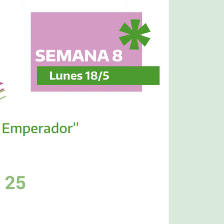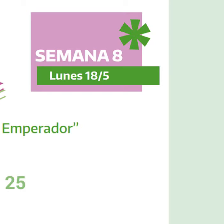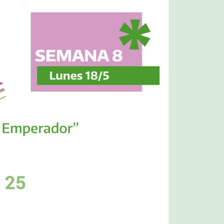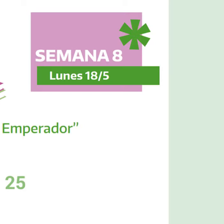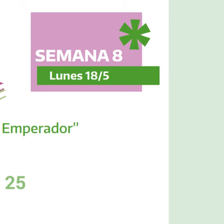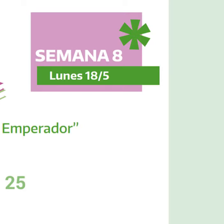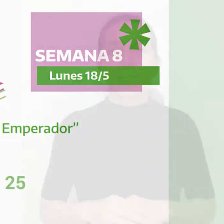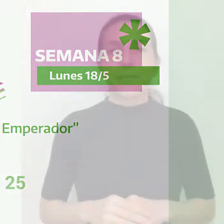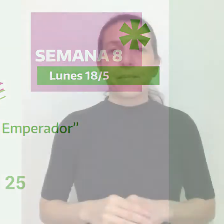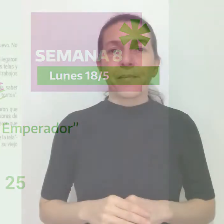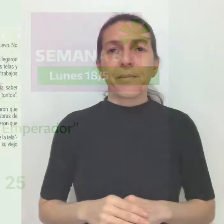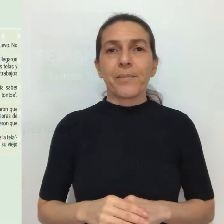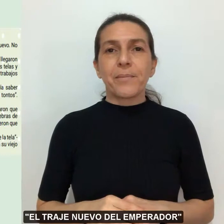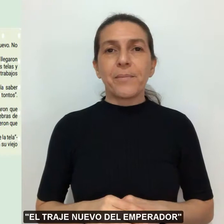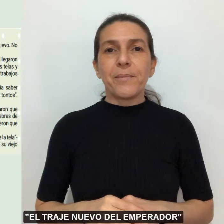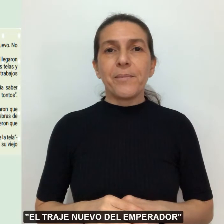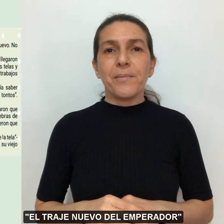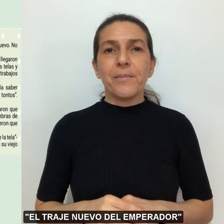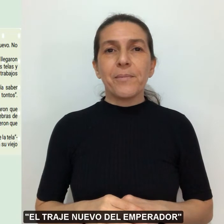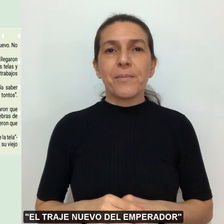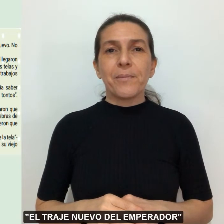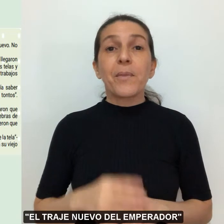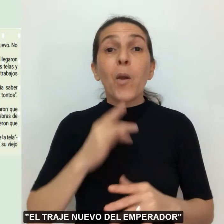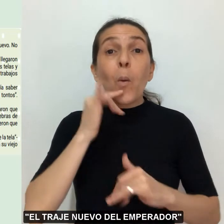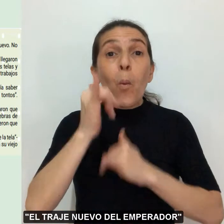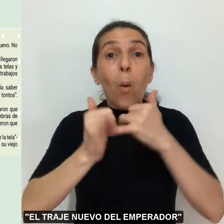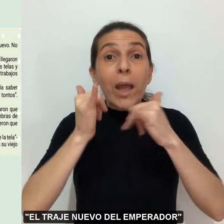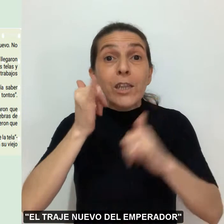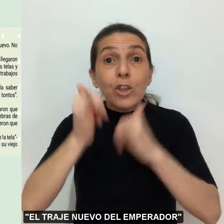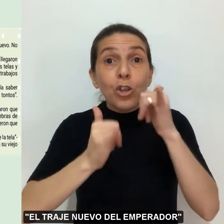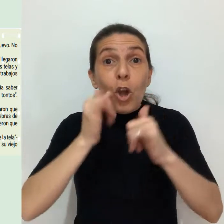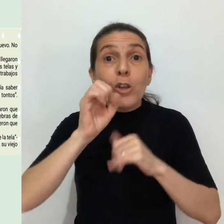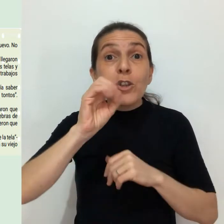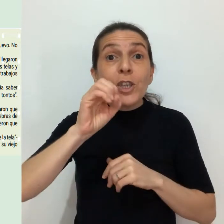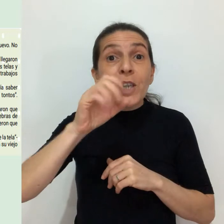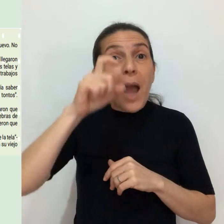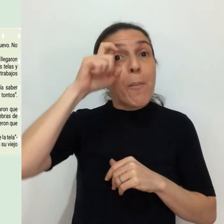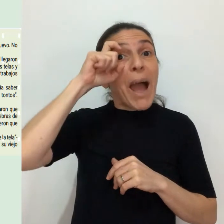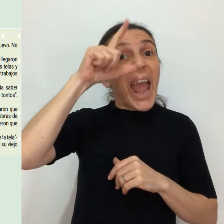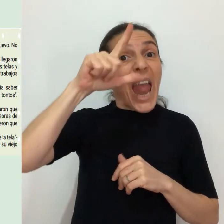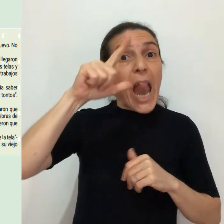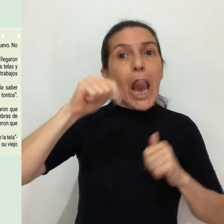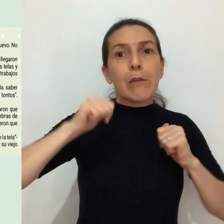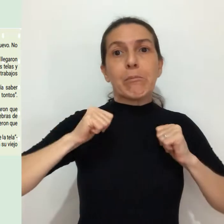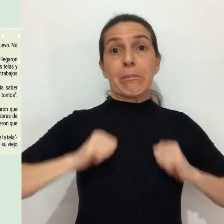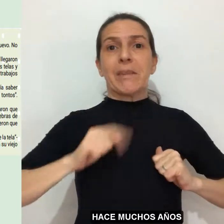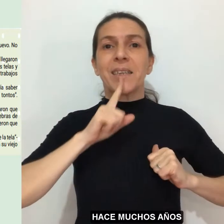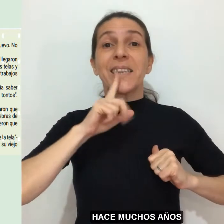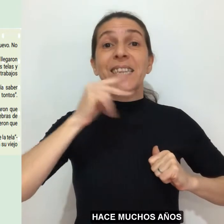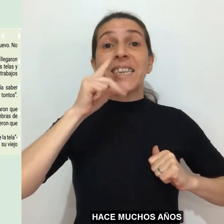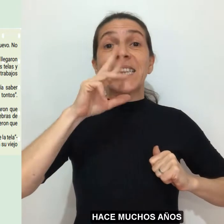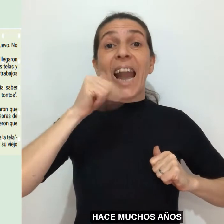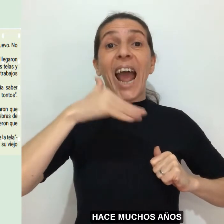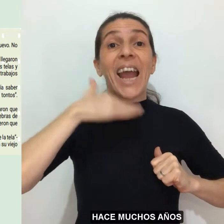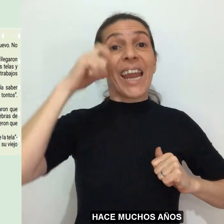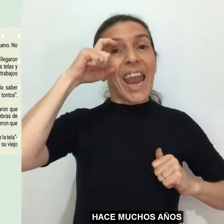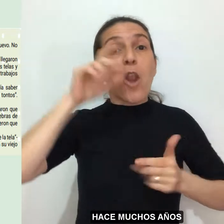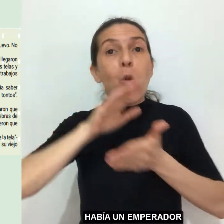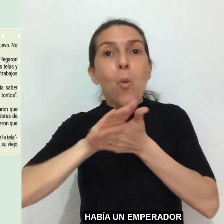El traje nuevo del emperador. Hace muchos años había